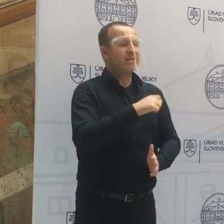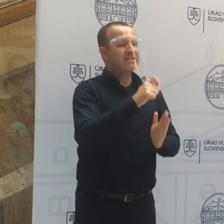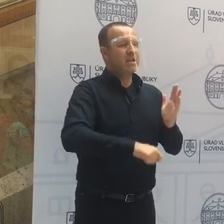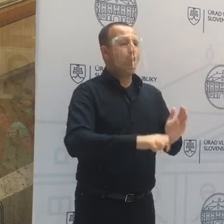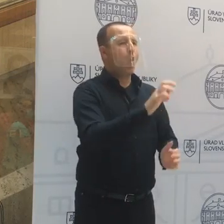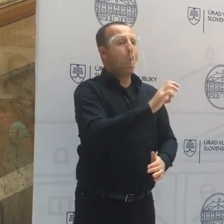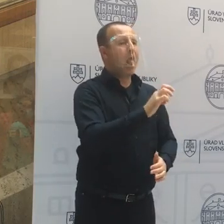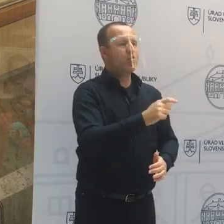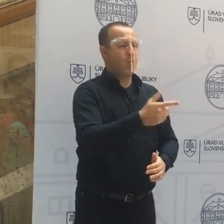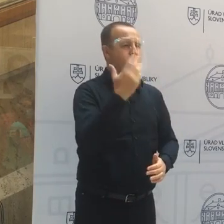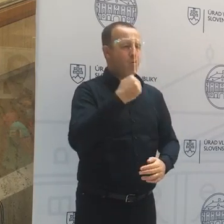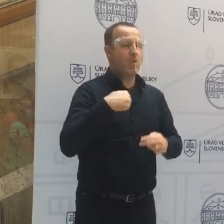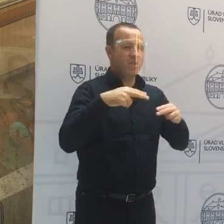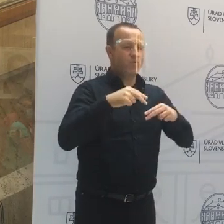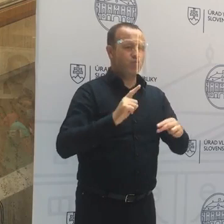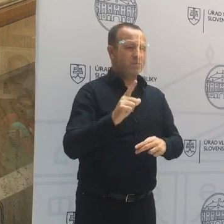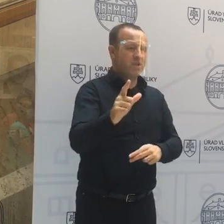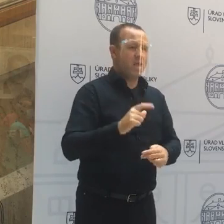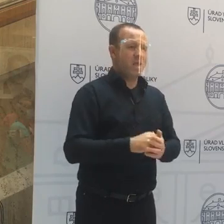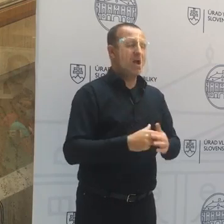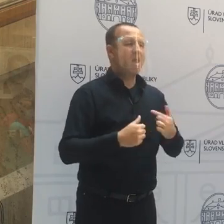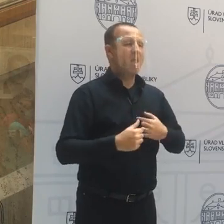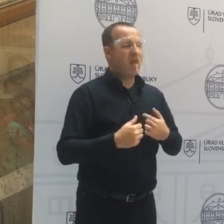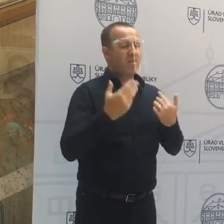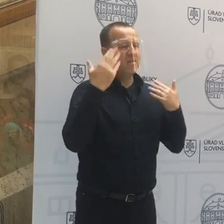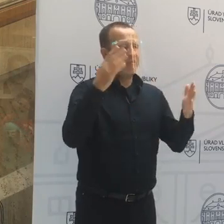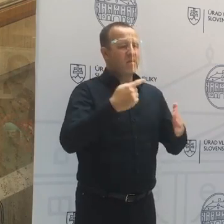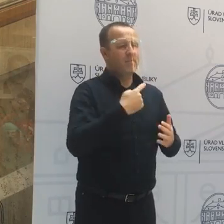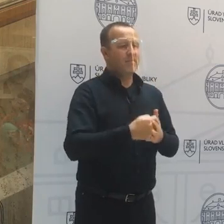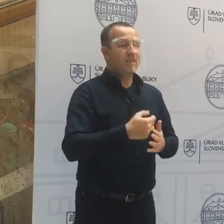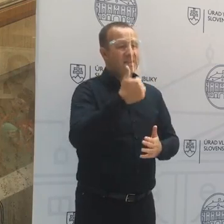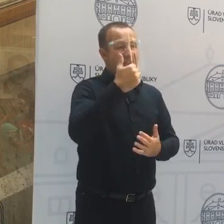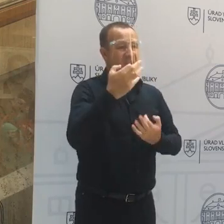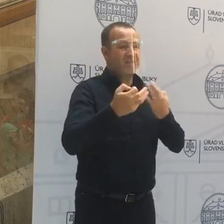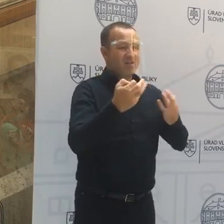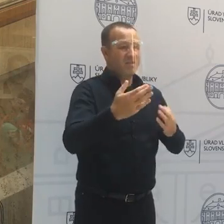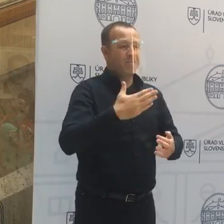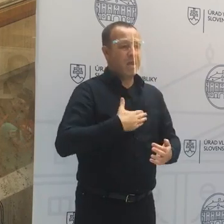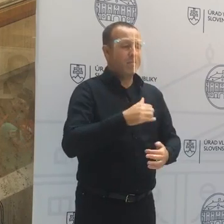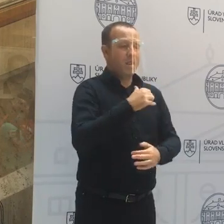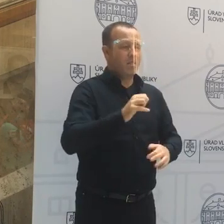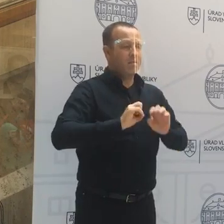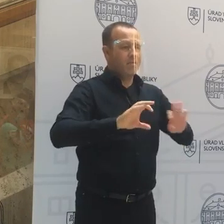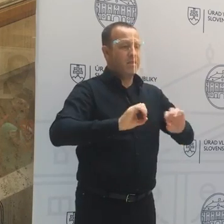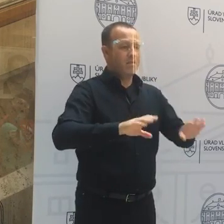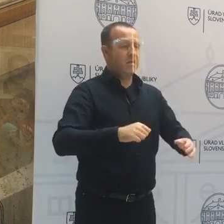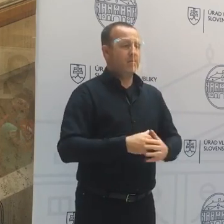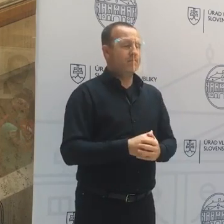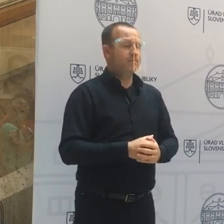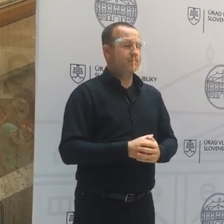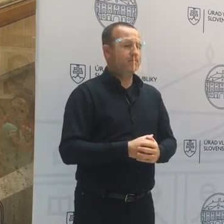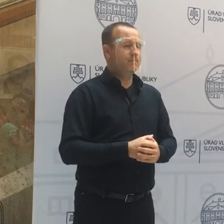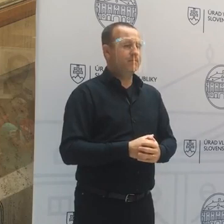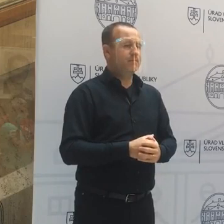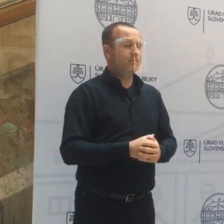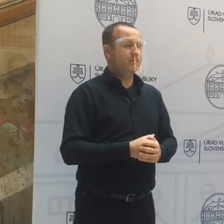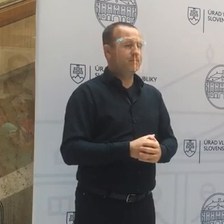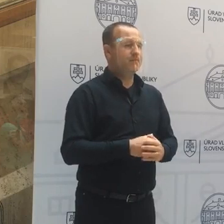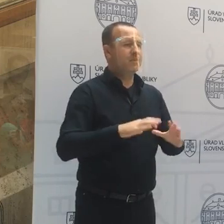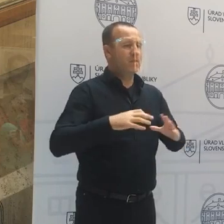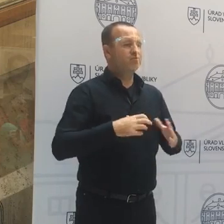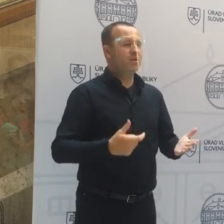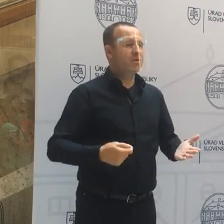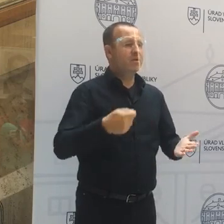nemal. Čiže naozaj sa neviem k tomu vyjadriť. Jedinú informáciu, ktorú mám, je z médií. Ja sa chcem spýtať ešte na pána Mikulca.